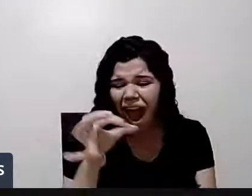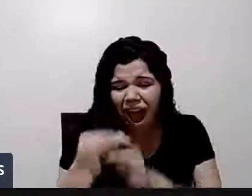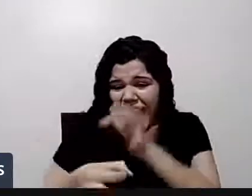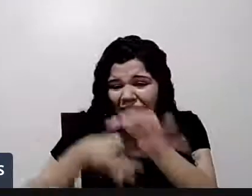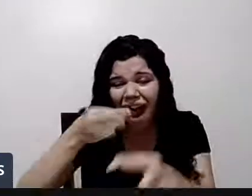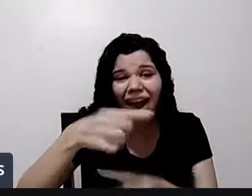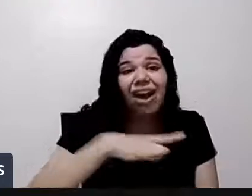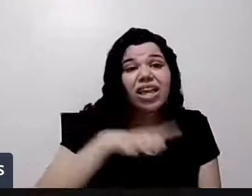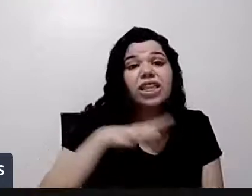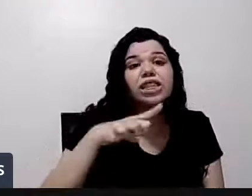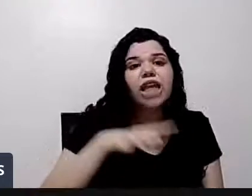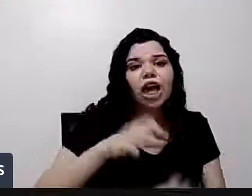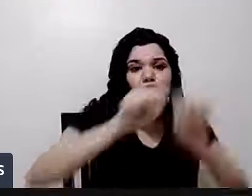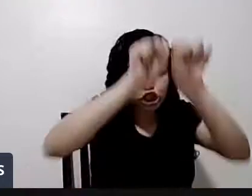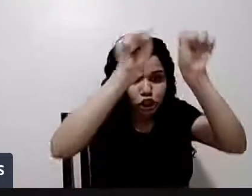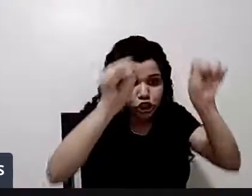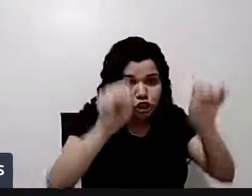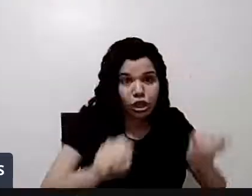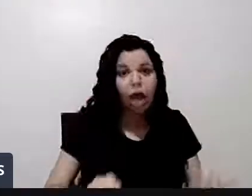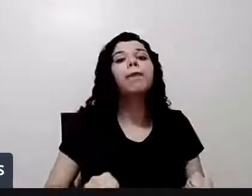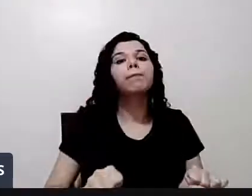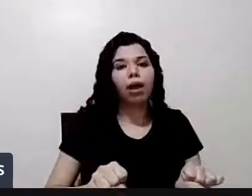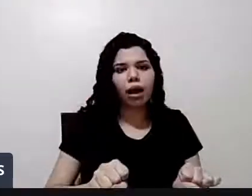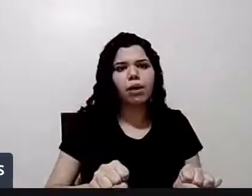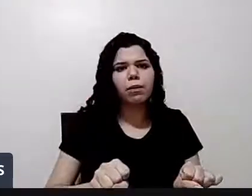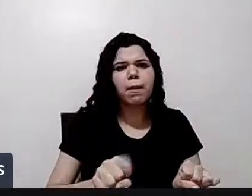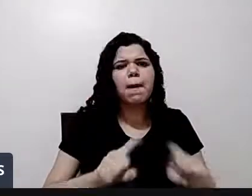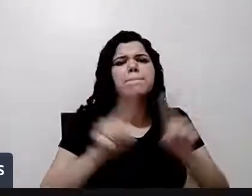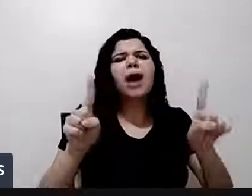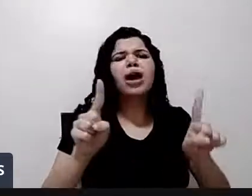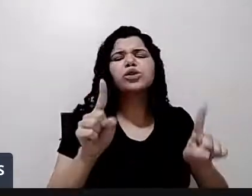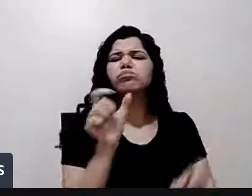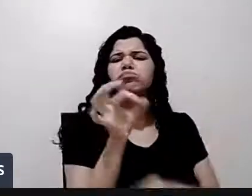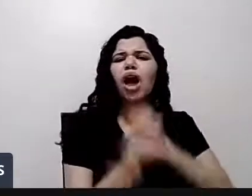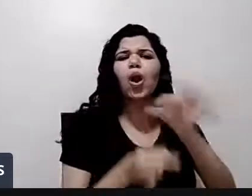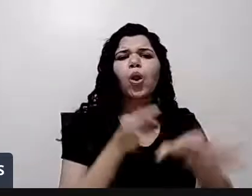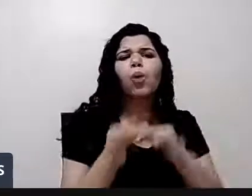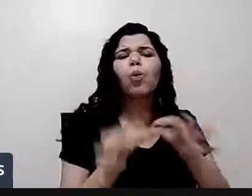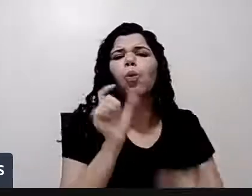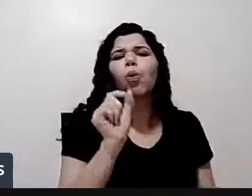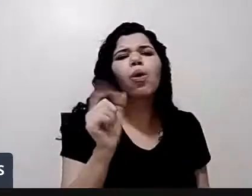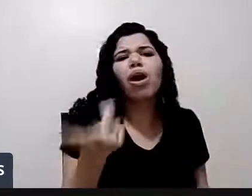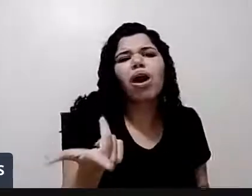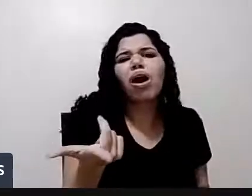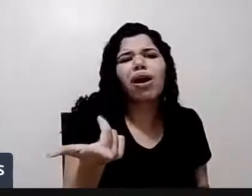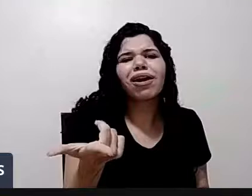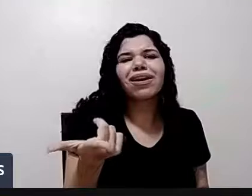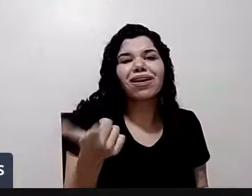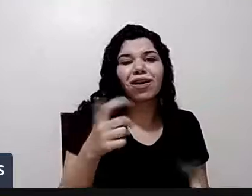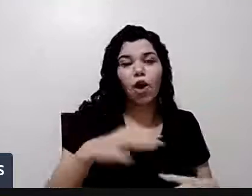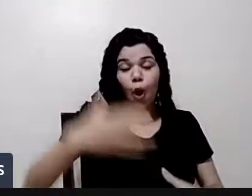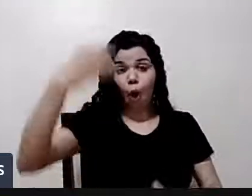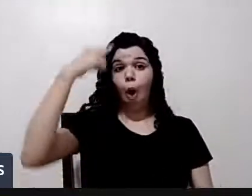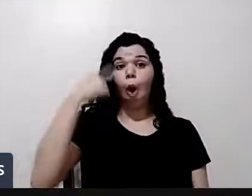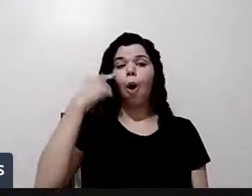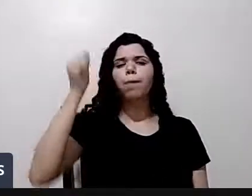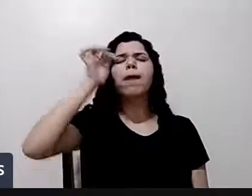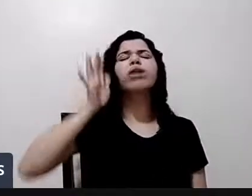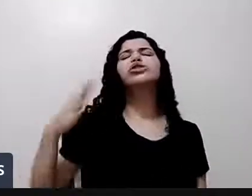os sistemas. O que é mesmo uma? Pensa comigo. O corpo da gente é